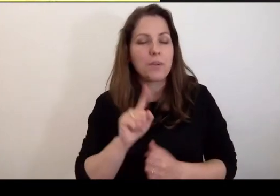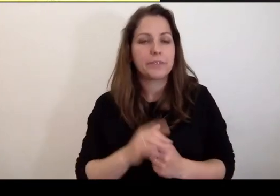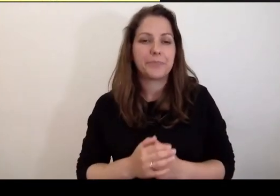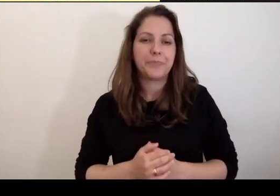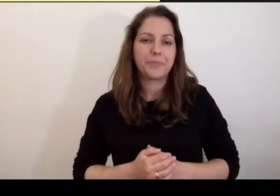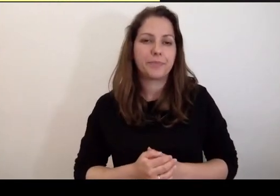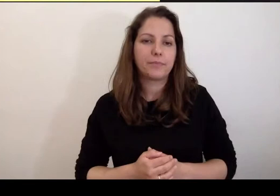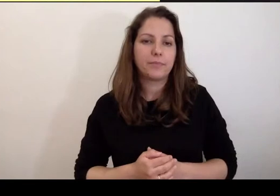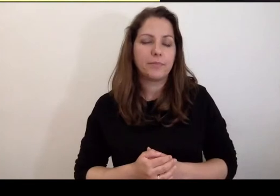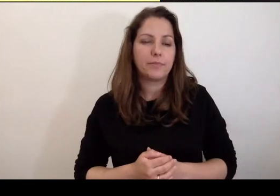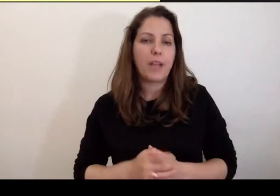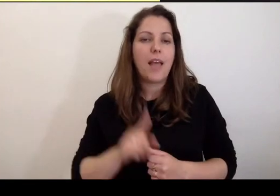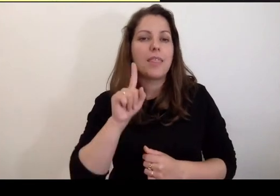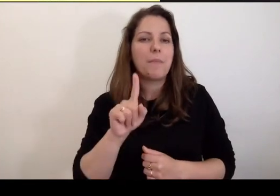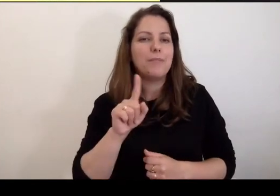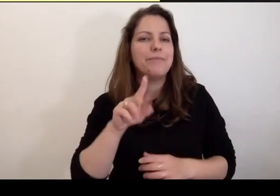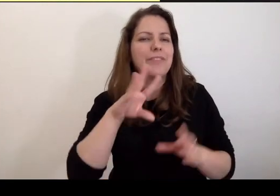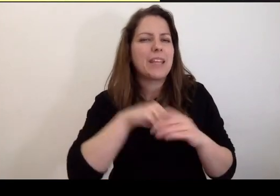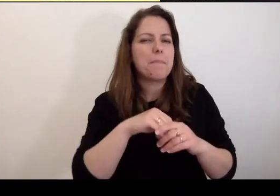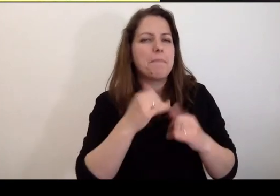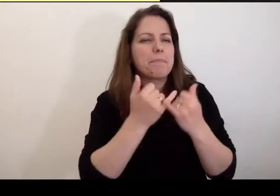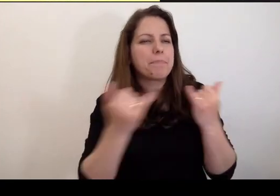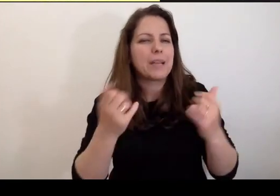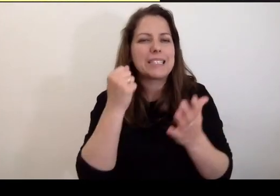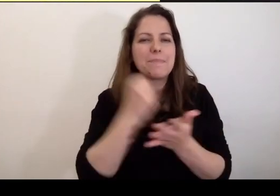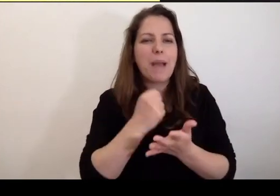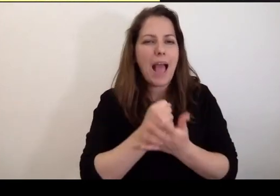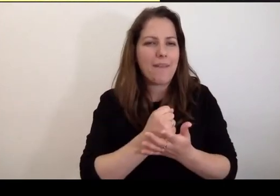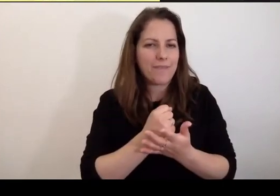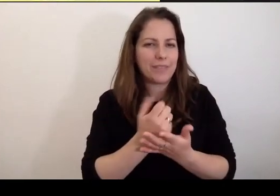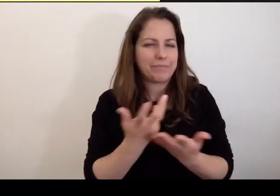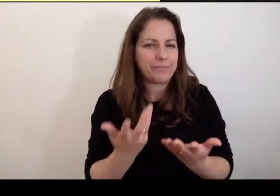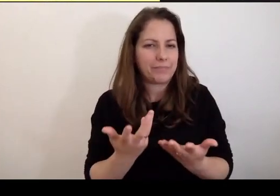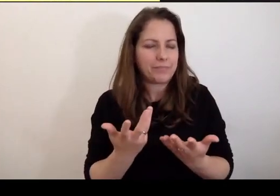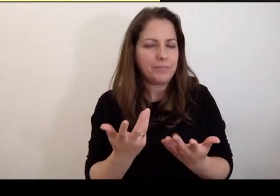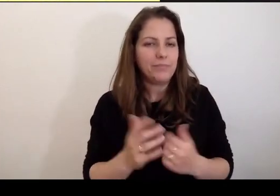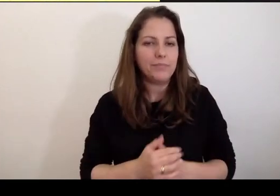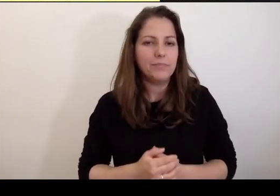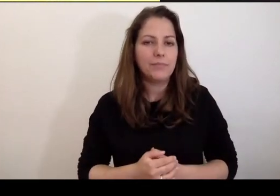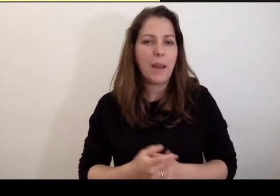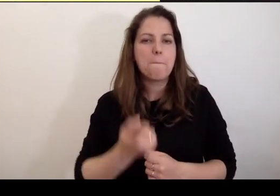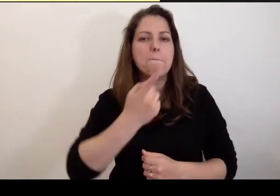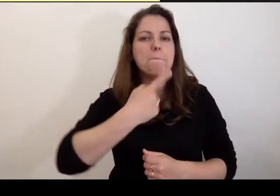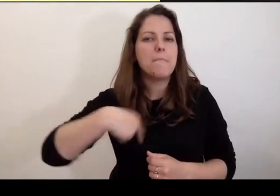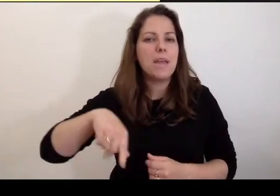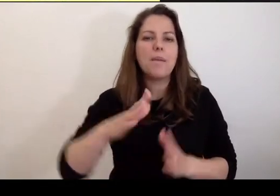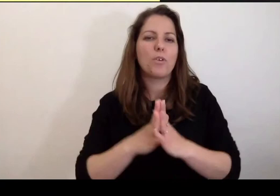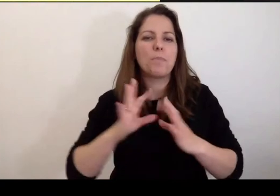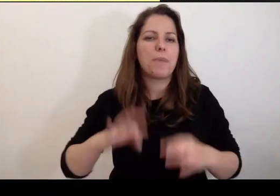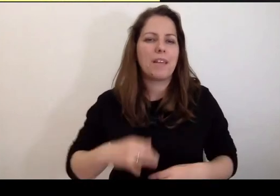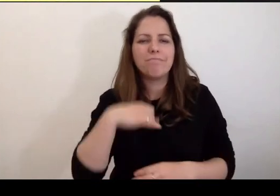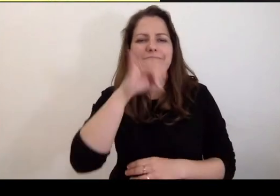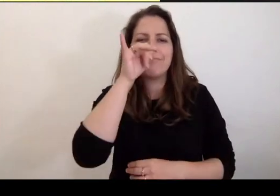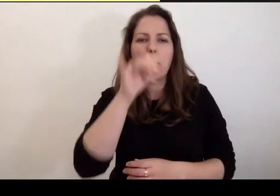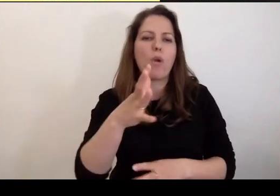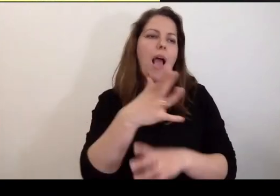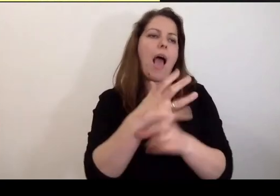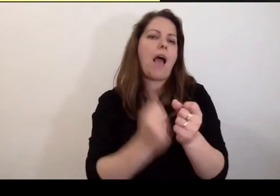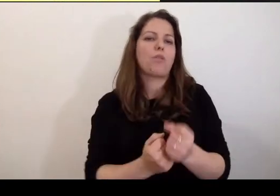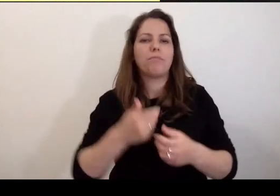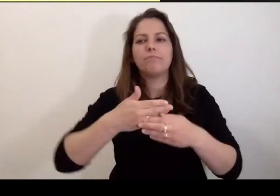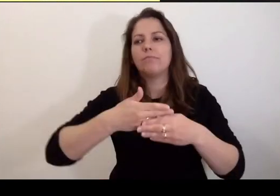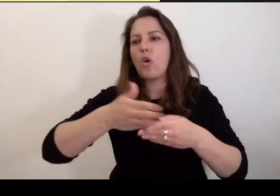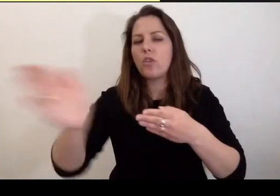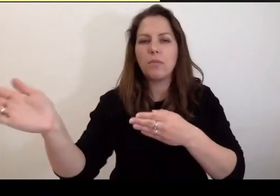Natomiast, natomiast, nie Wam, są jeszcze inne sprawy, które muszą wzięte pod uwagę. My, proszę Pana, nie możemy po prostu tak otworzyć drzwi,